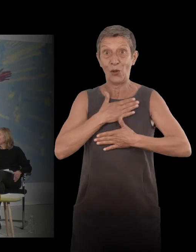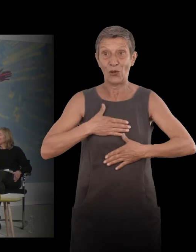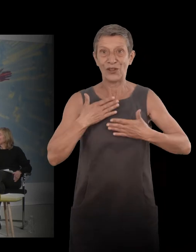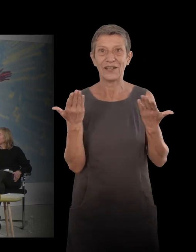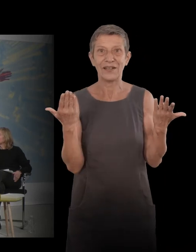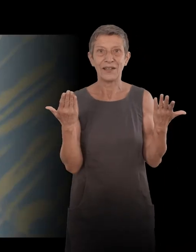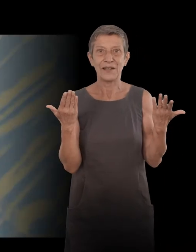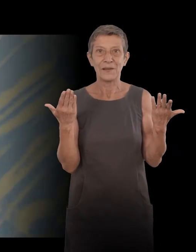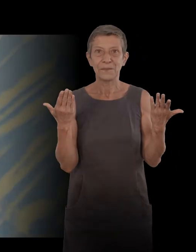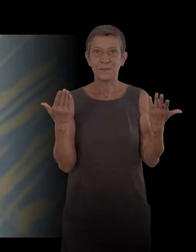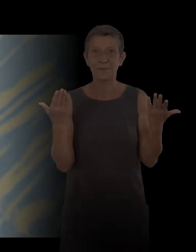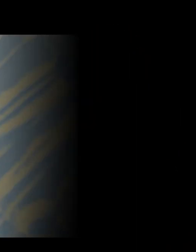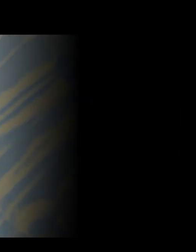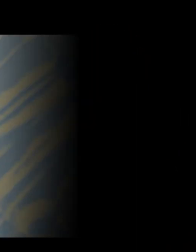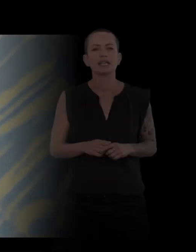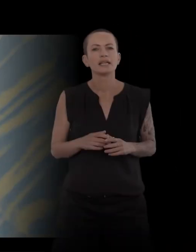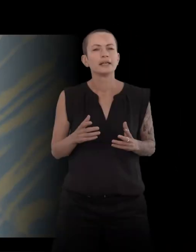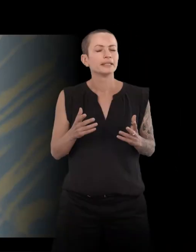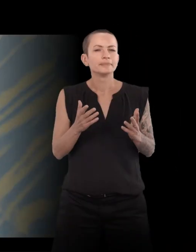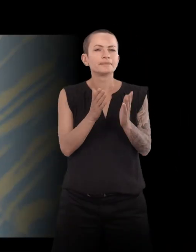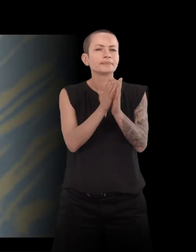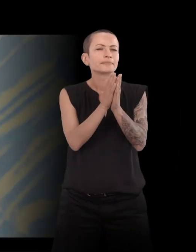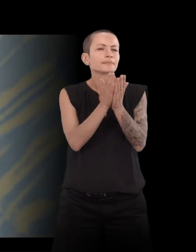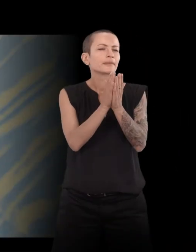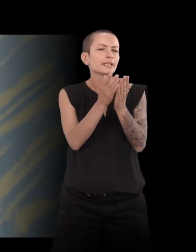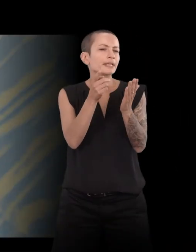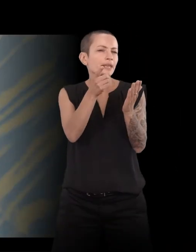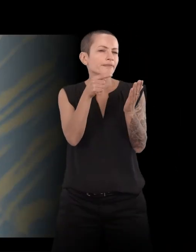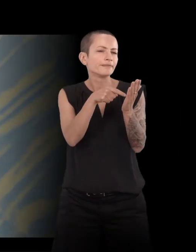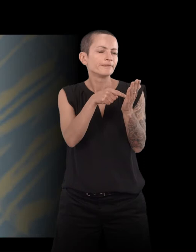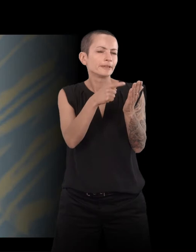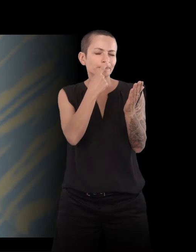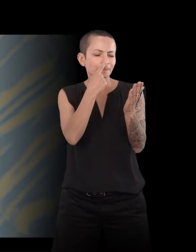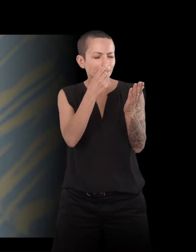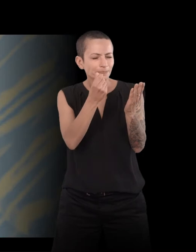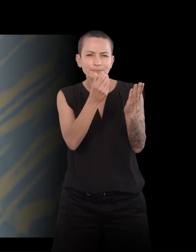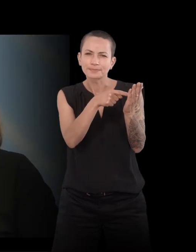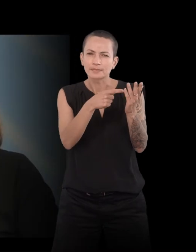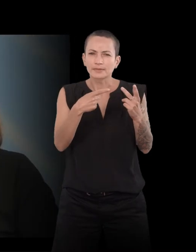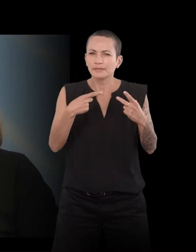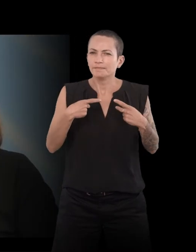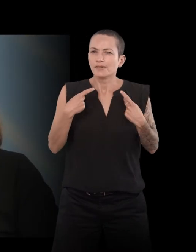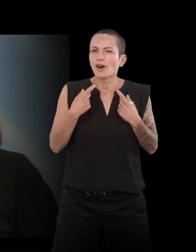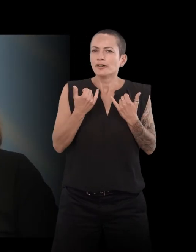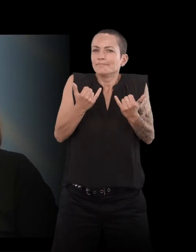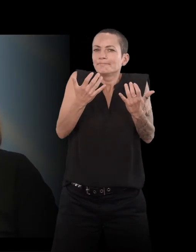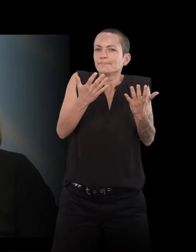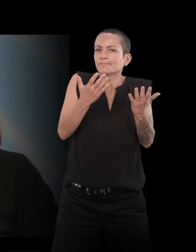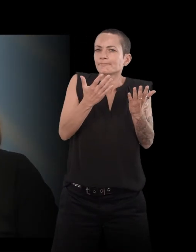Il y a quelque chose de très vivant dans votre livre. C'est qu'on a l'impression que vous